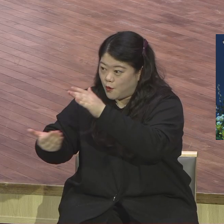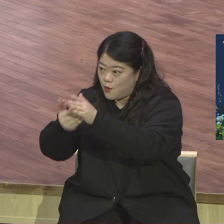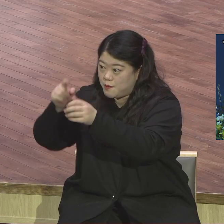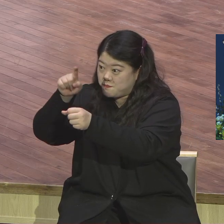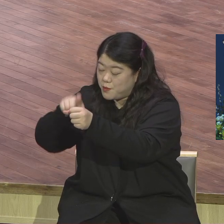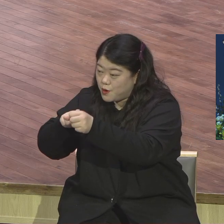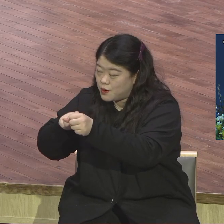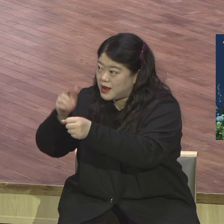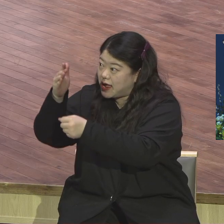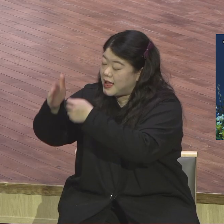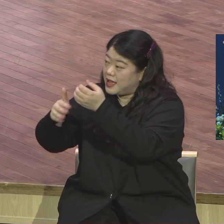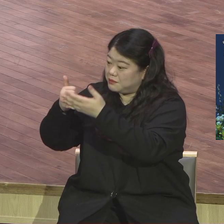이것이 후유 없는 삶이에요